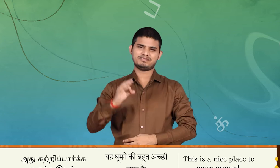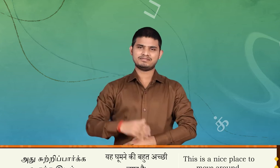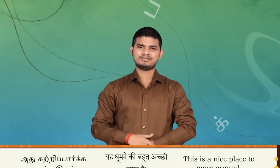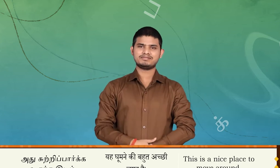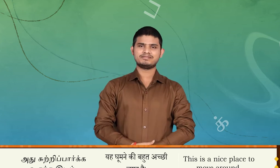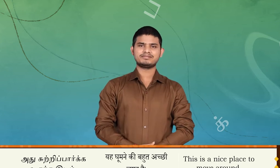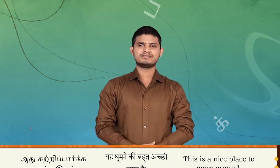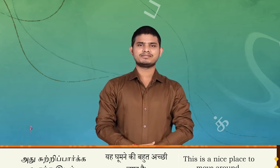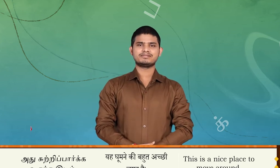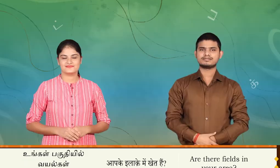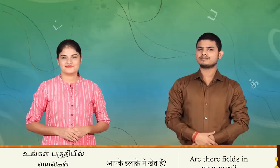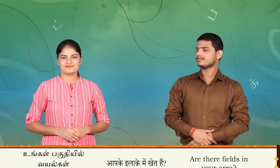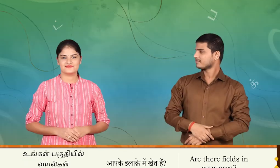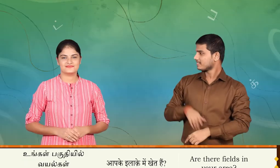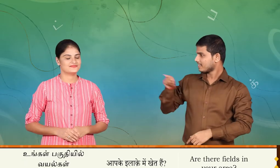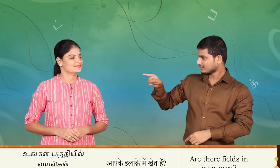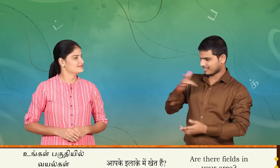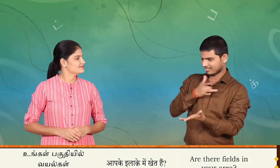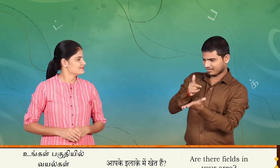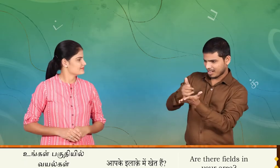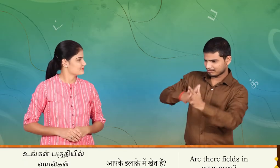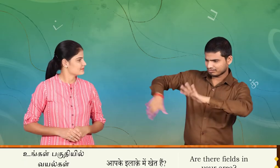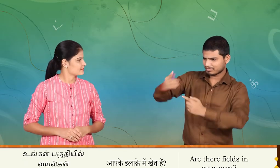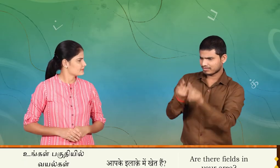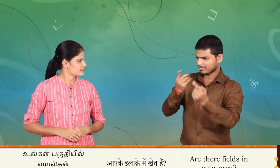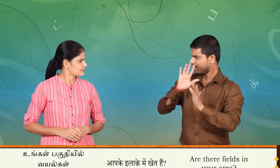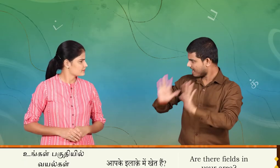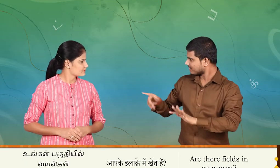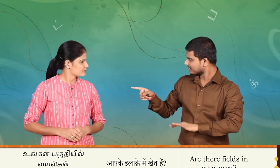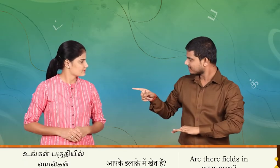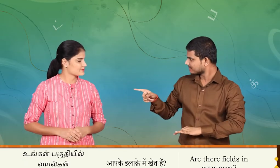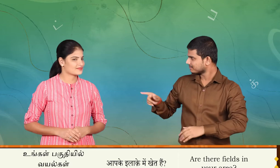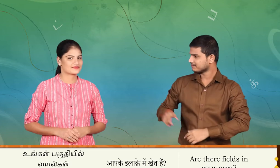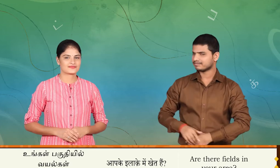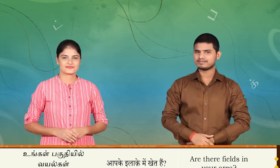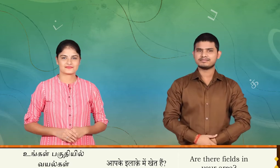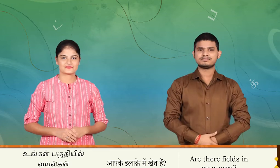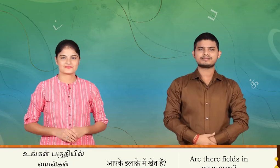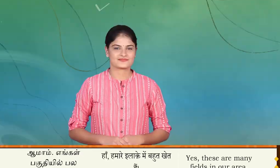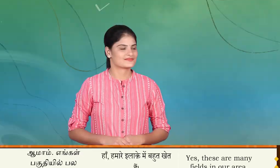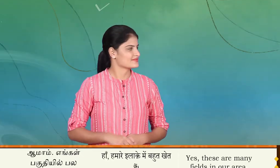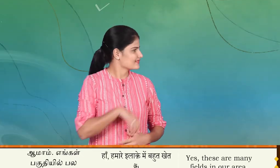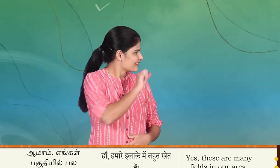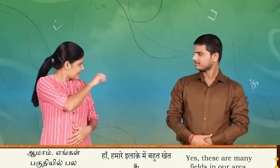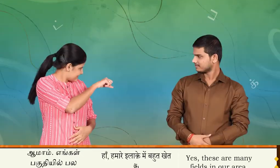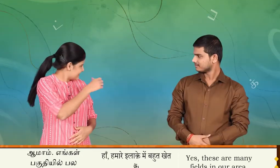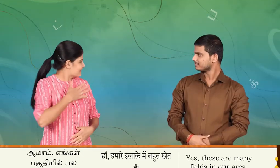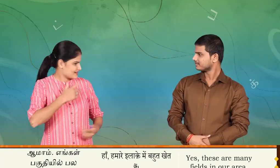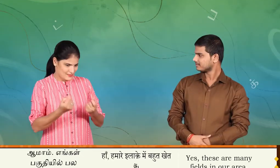உக்கண்டையிடம் உங்கள் பகுதியில் வையல்கள் உள்ளனவா ஆமாம் எங்கள்